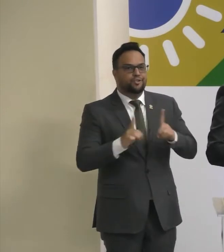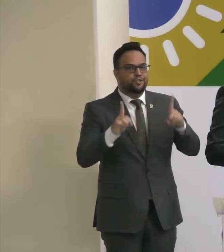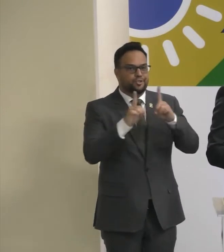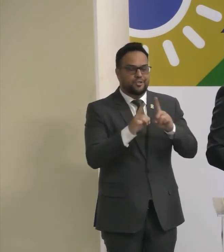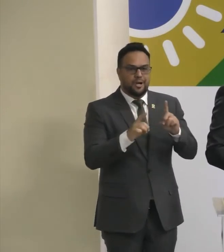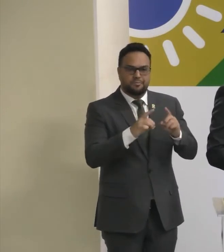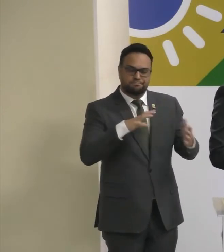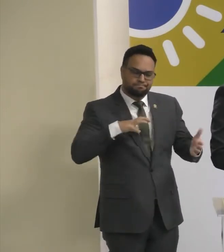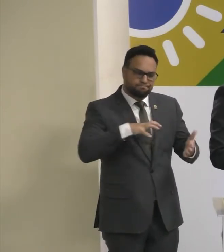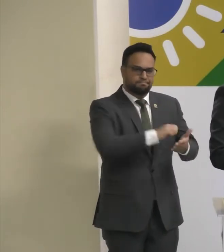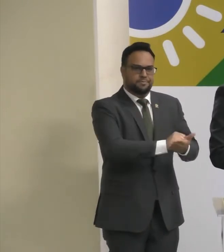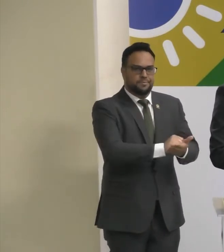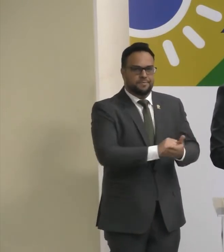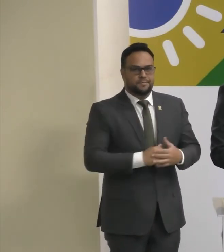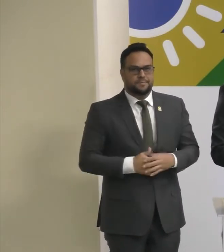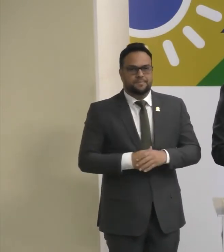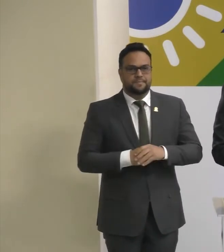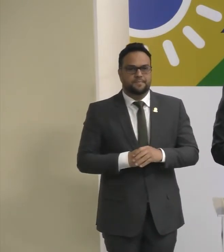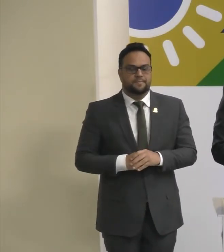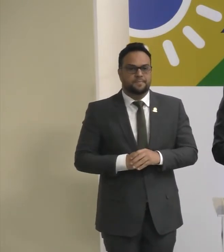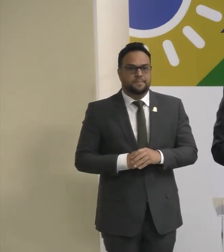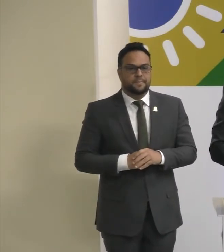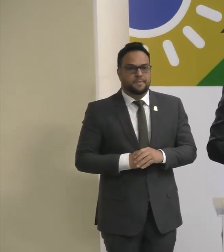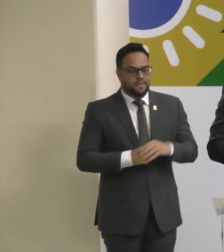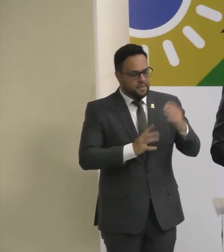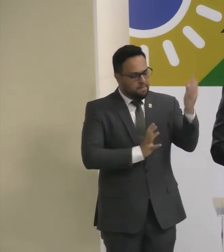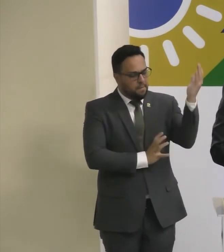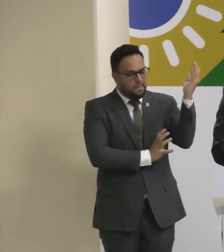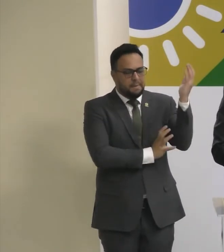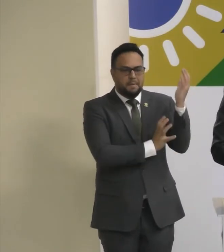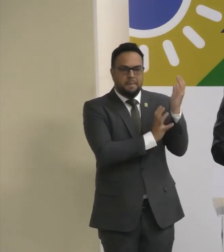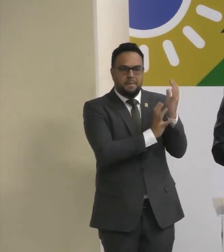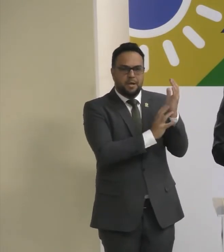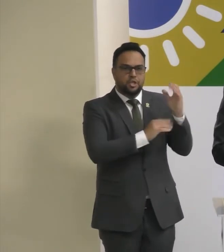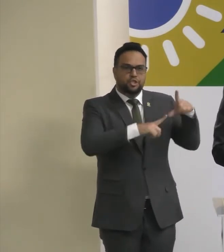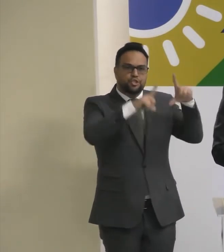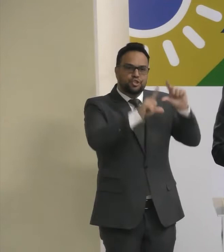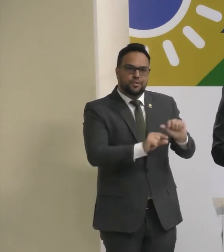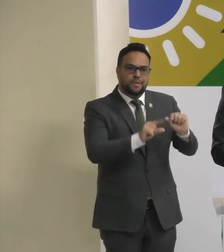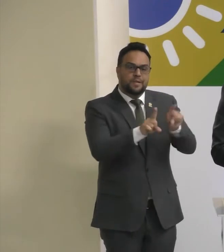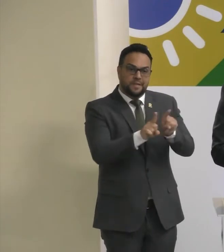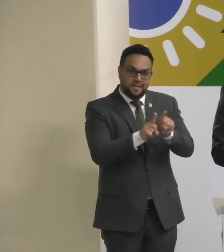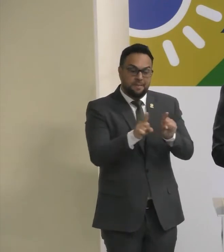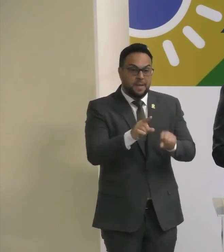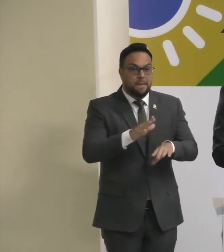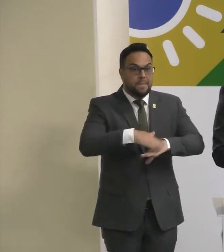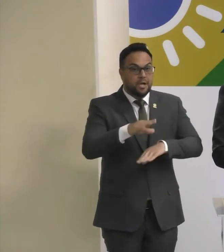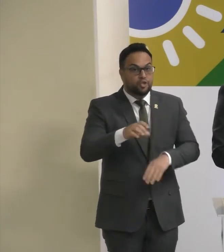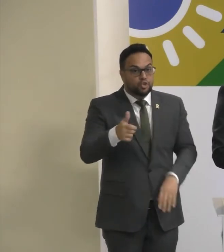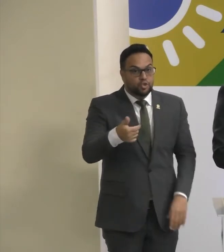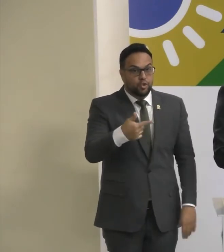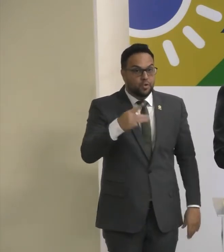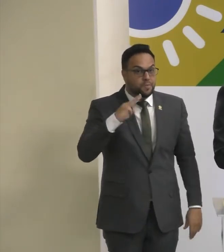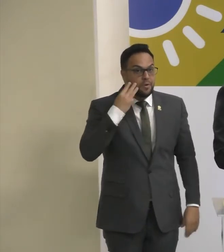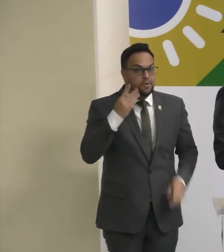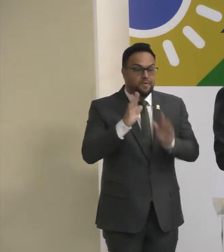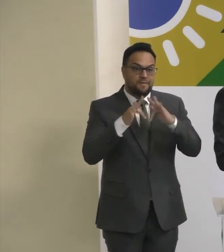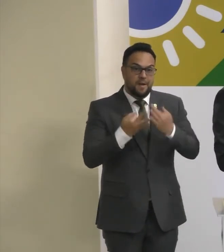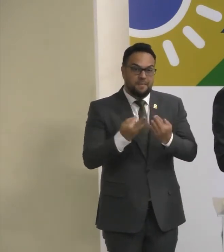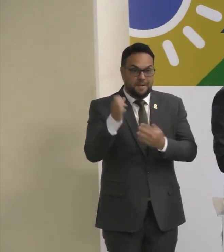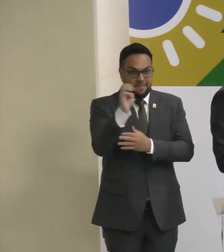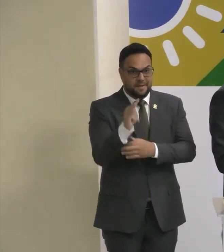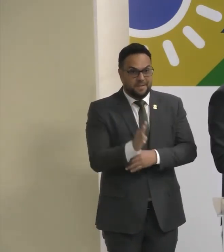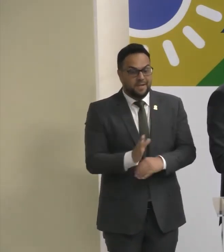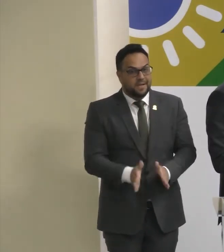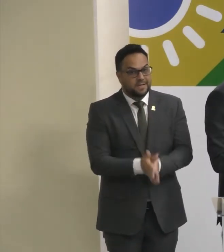Eliminando-se Assim com este ato A burocracia E beneficiando Mais de 12 milhões De famílias Brasileiras Carentes